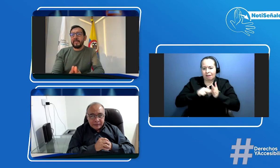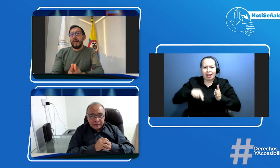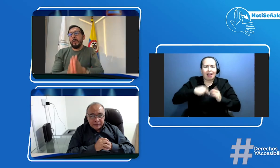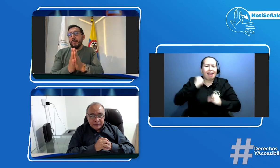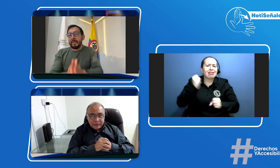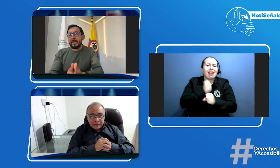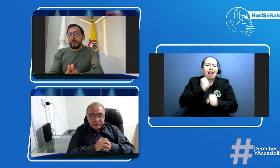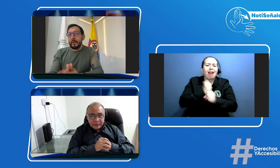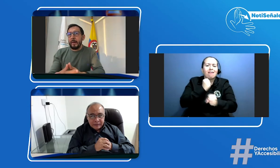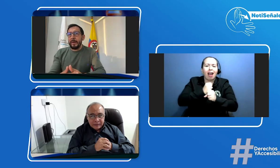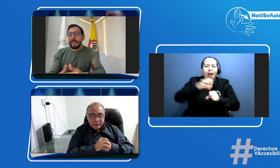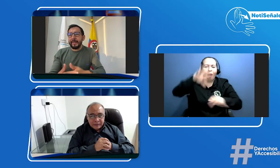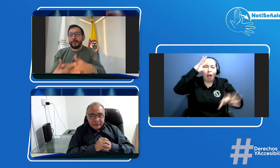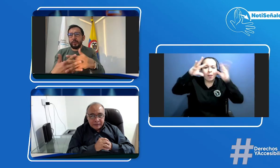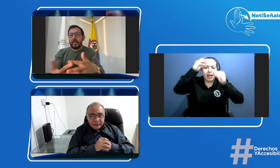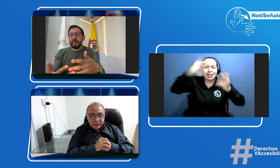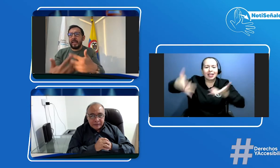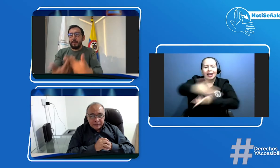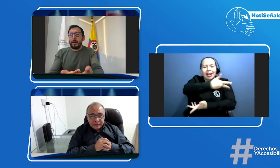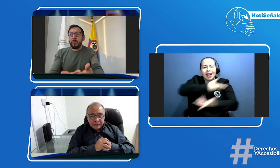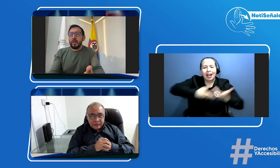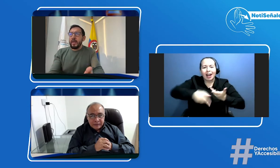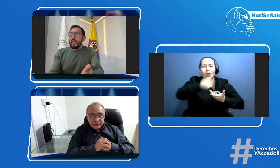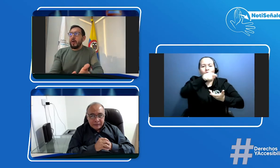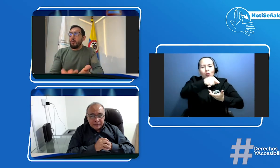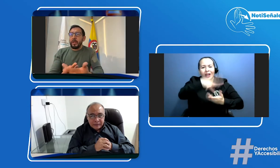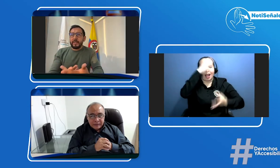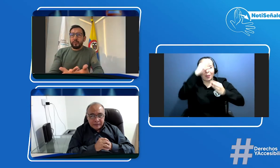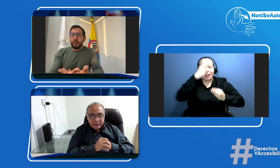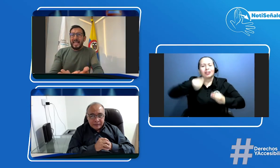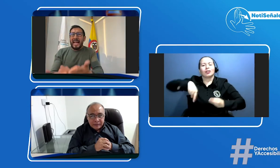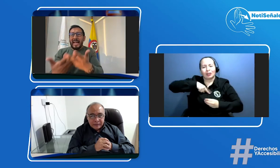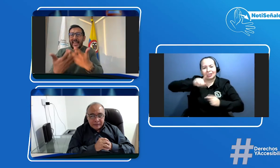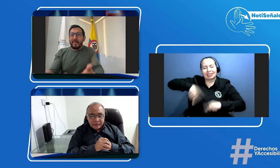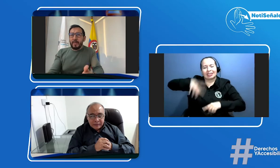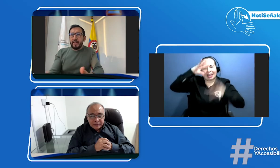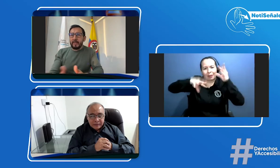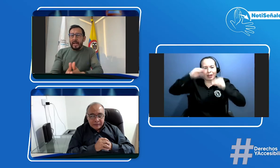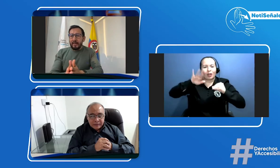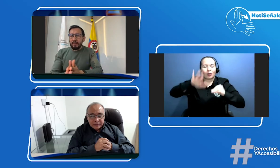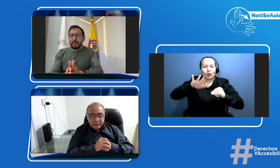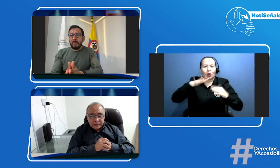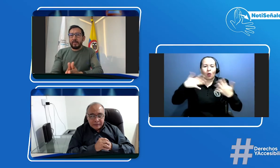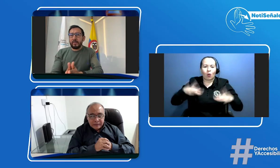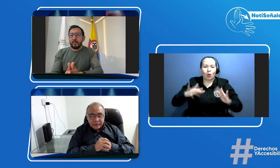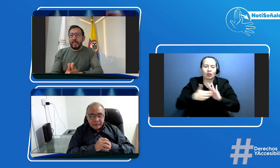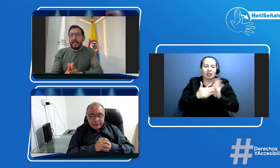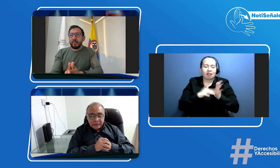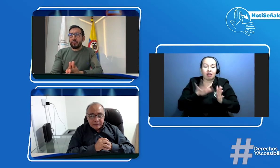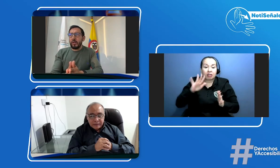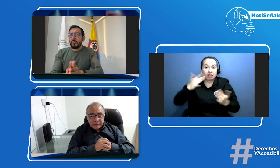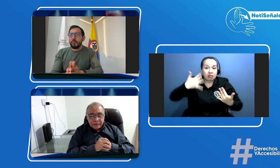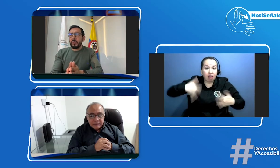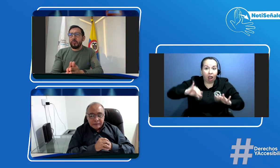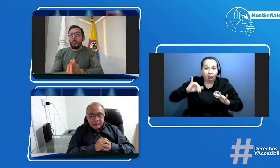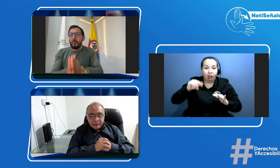compartido de ustedes de la mano como han dicho la academia la academia ha establecido que estos de los procesos más